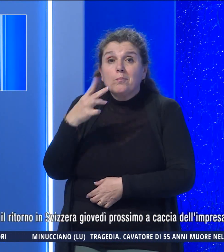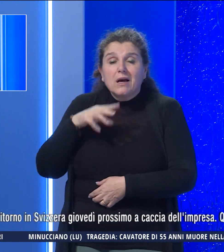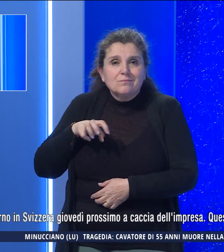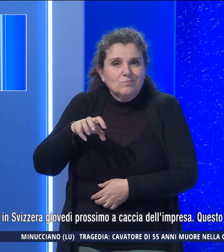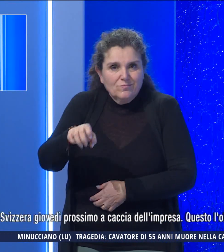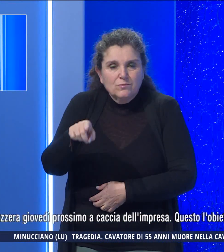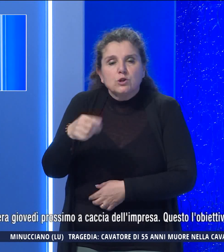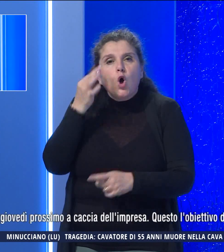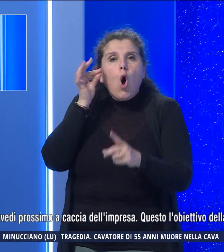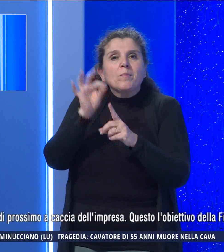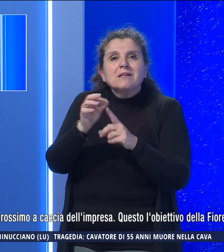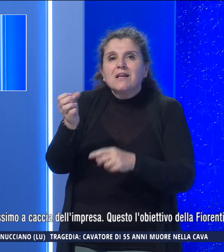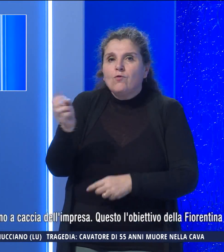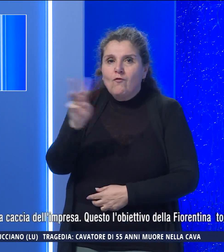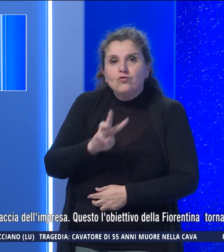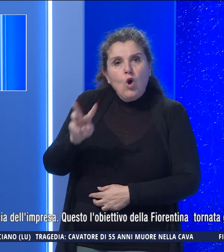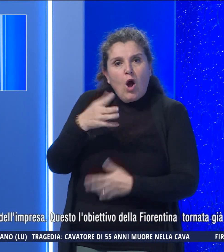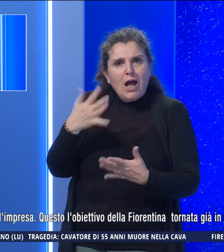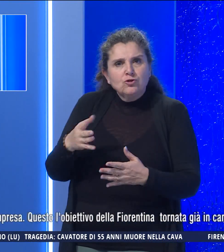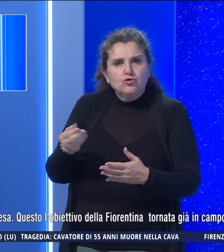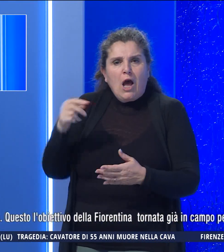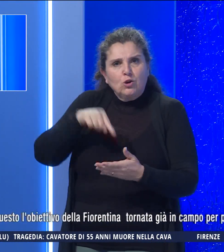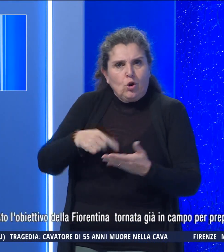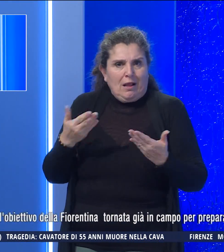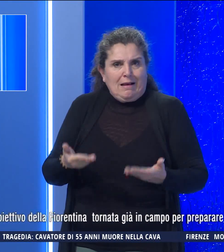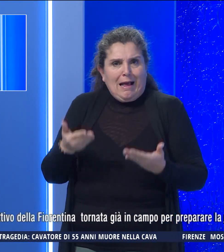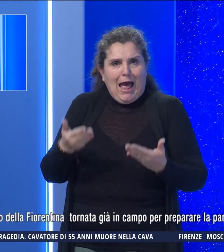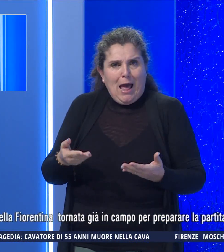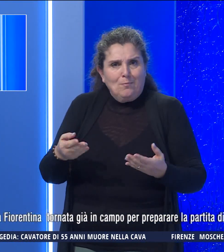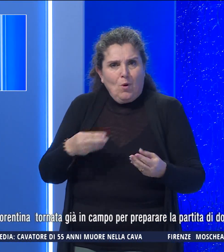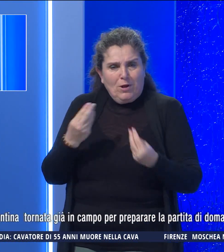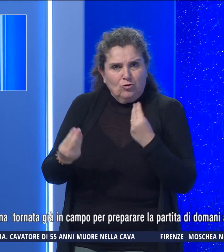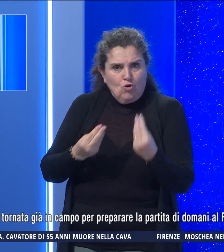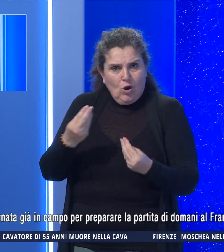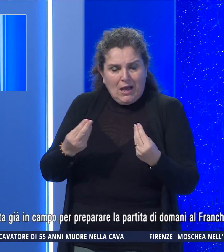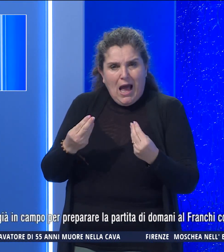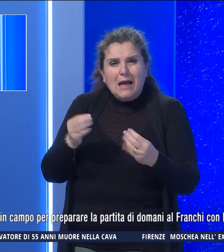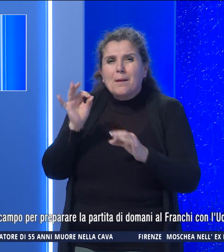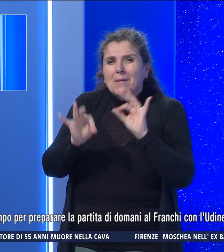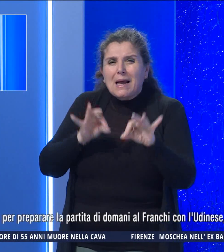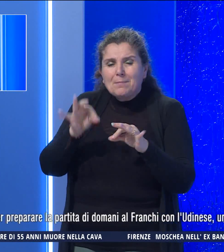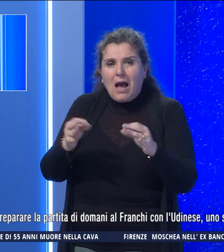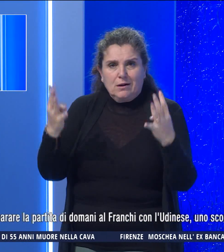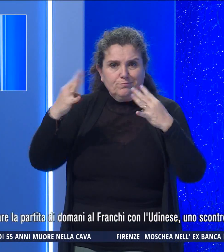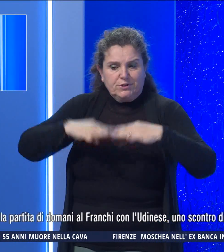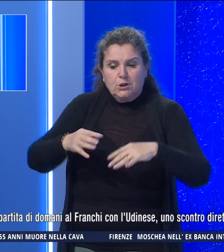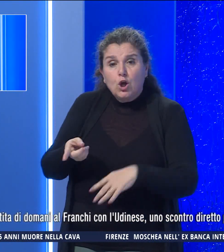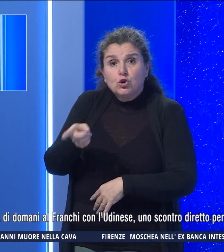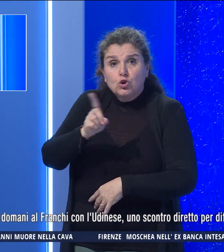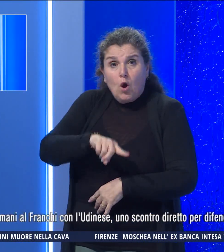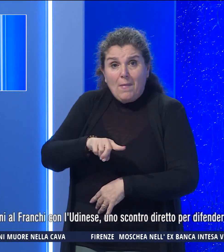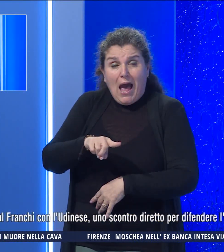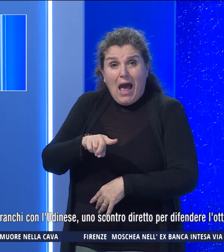'obiettivo della Fiorentina tornata già in campo per preparare la partita di domani al Franchi con l